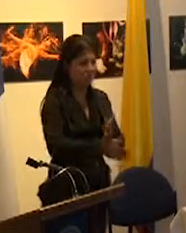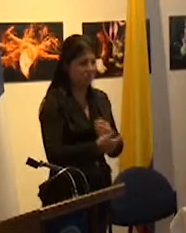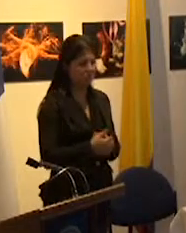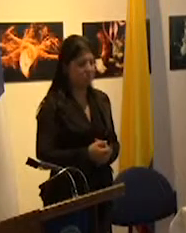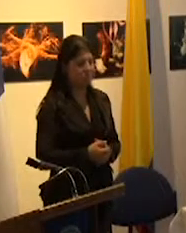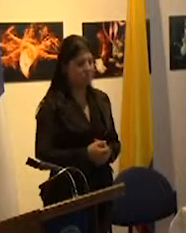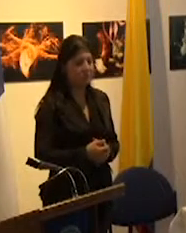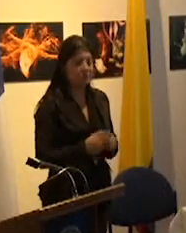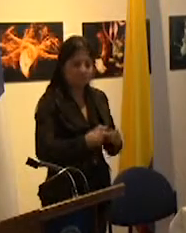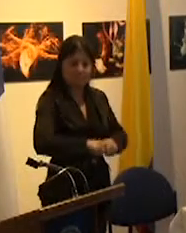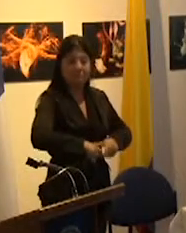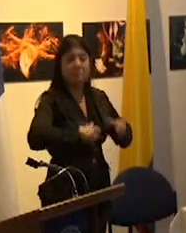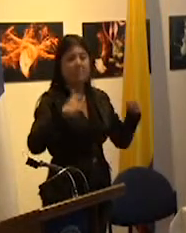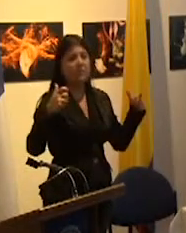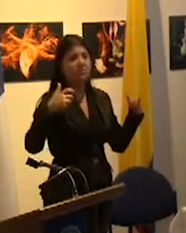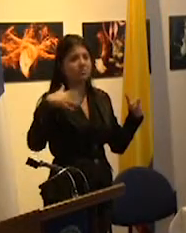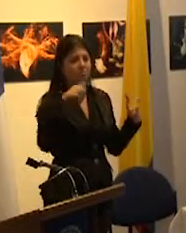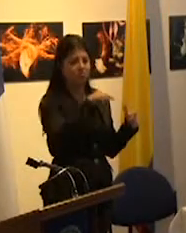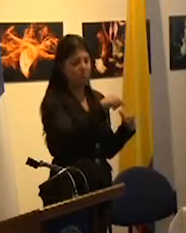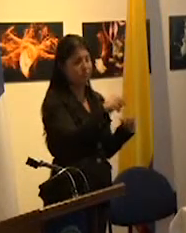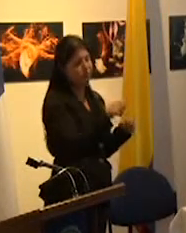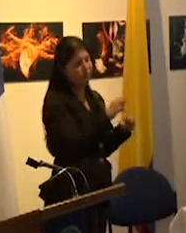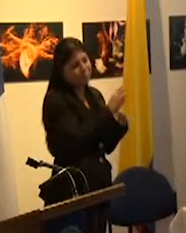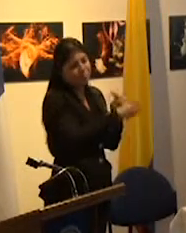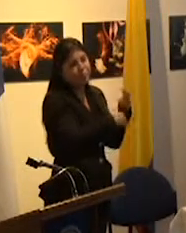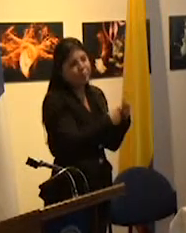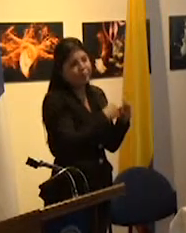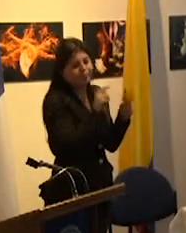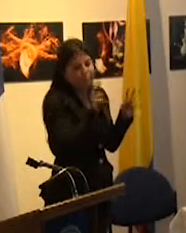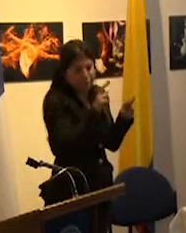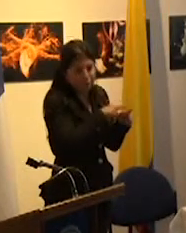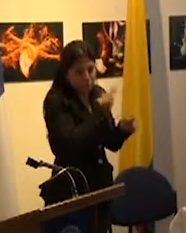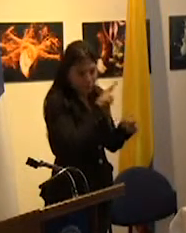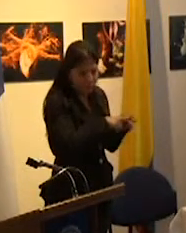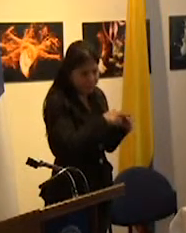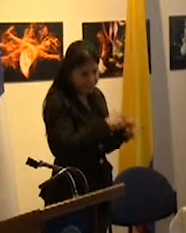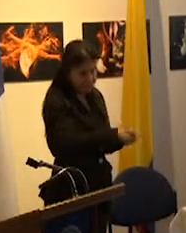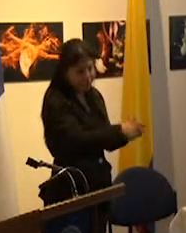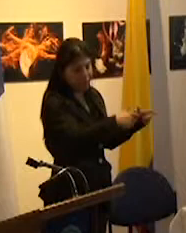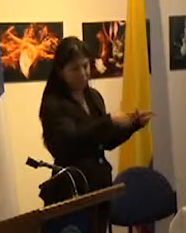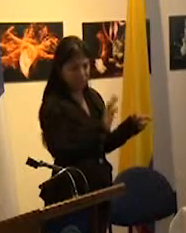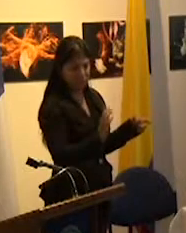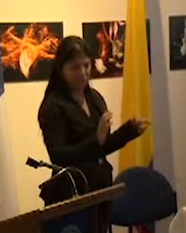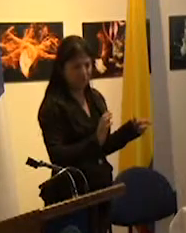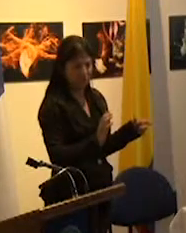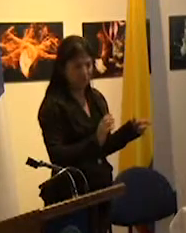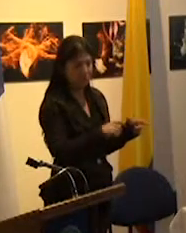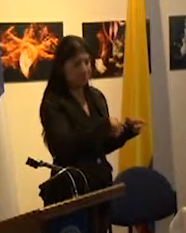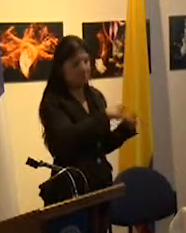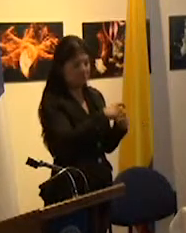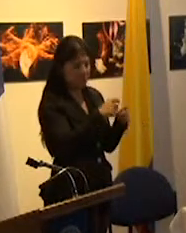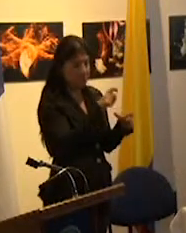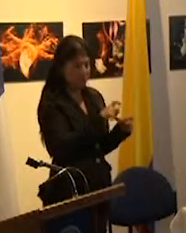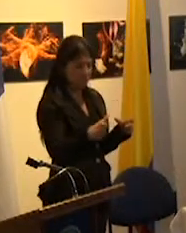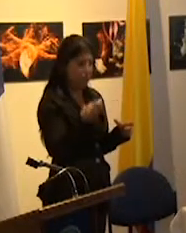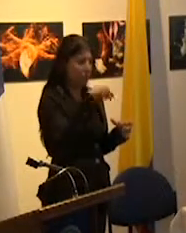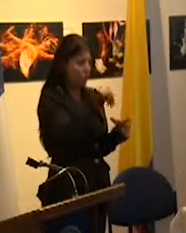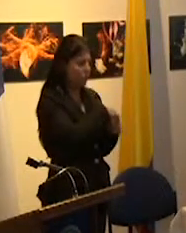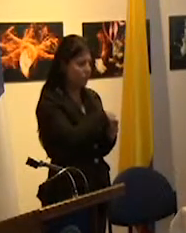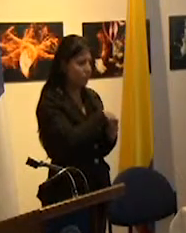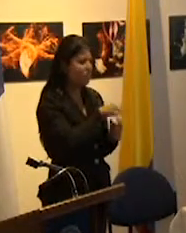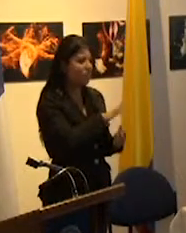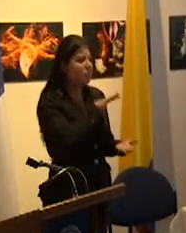está en el interior del mundo normal o sea un nosotros ahora solo configurado por la